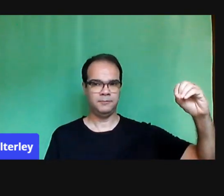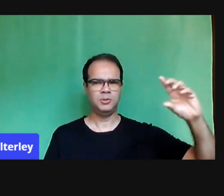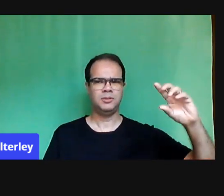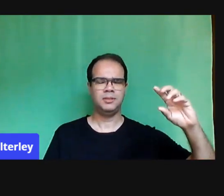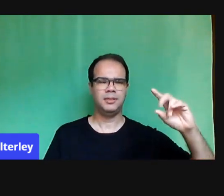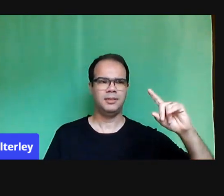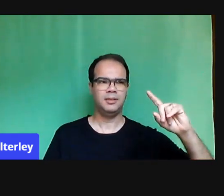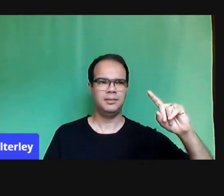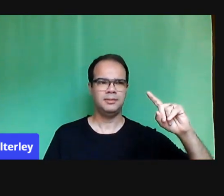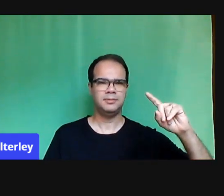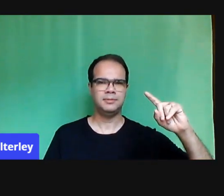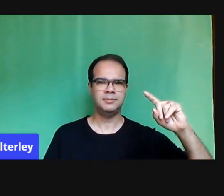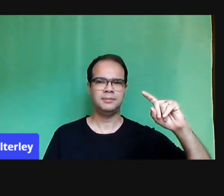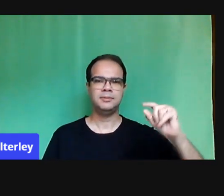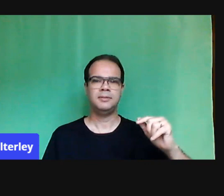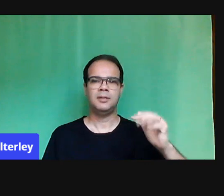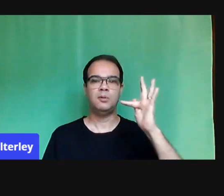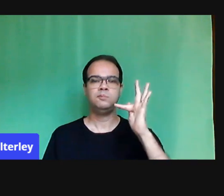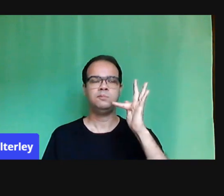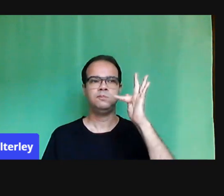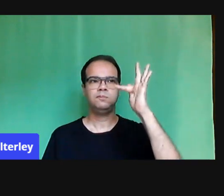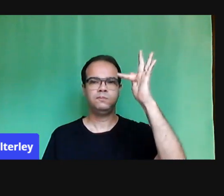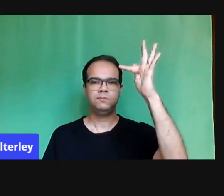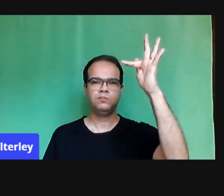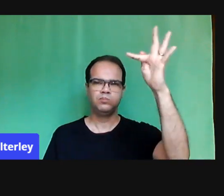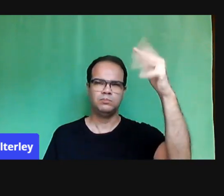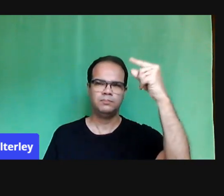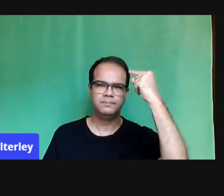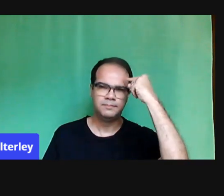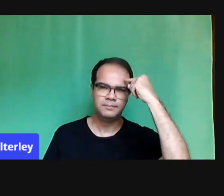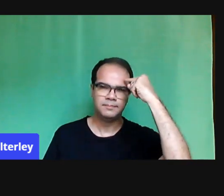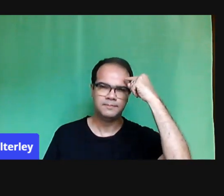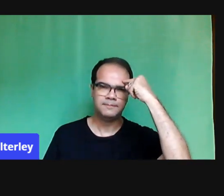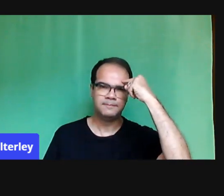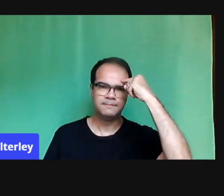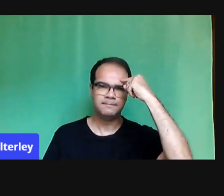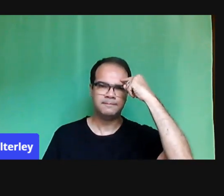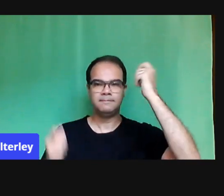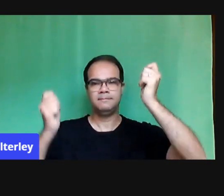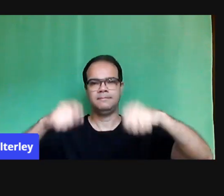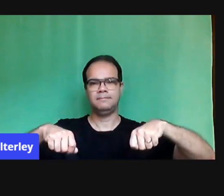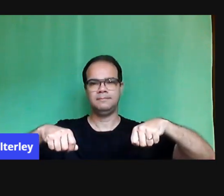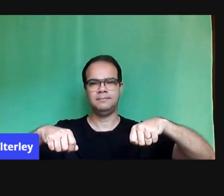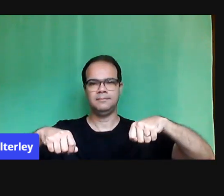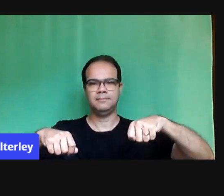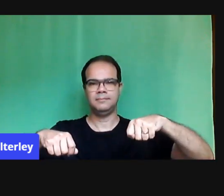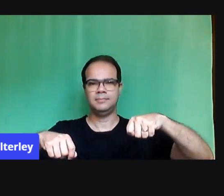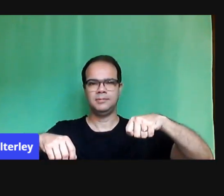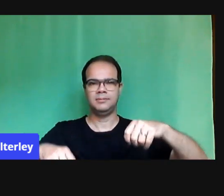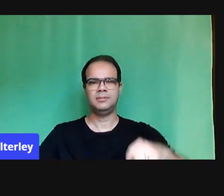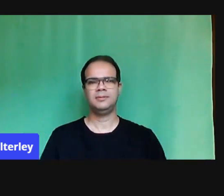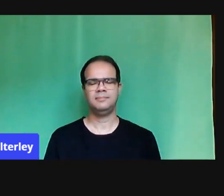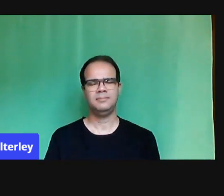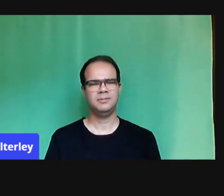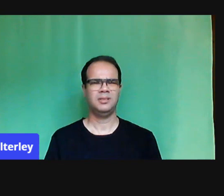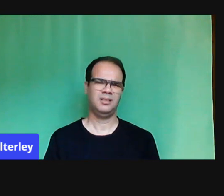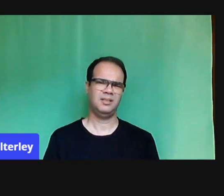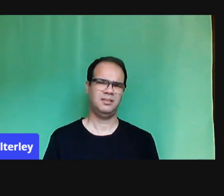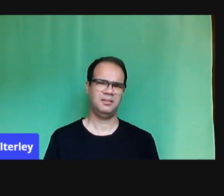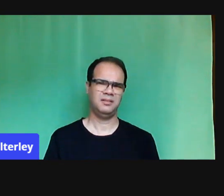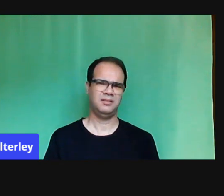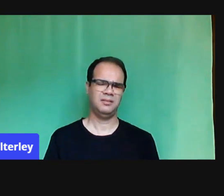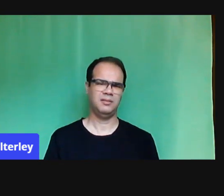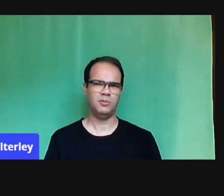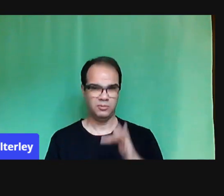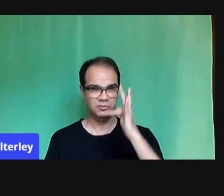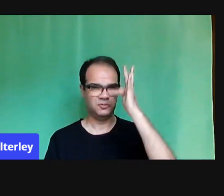esperançar, é este verbo que eu vou estar discutindo para esse momento. Bom, professora, está difícil, o aluno não